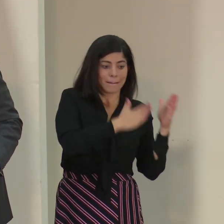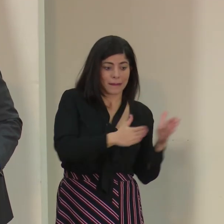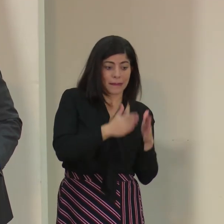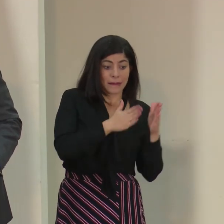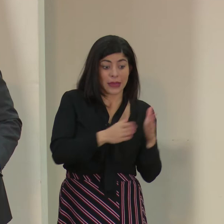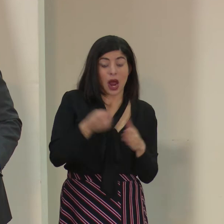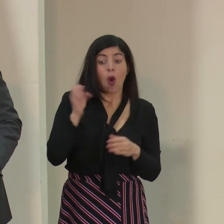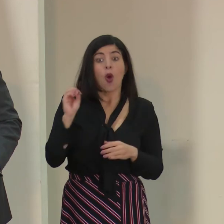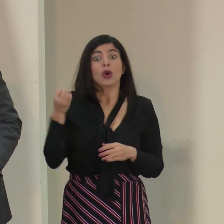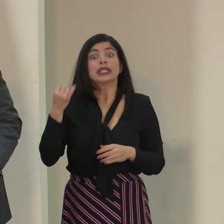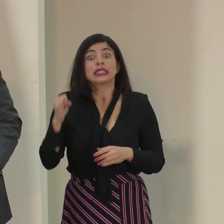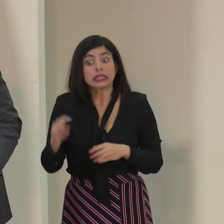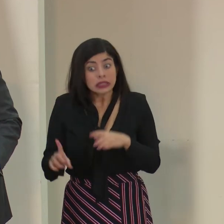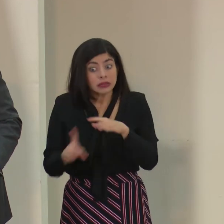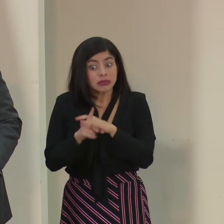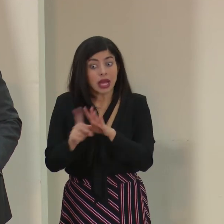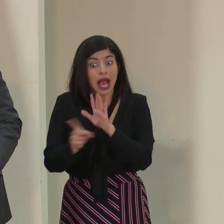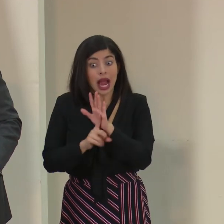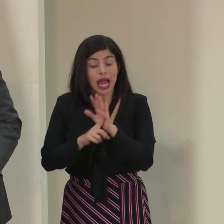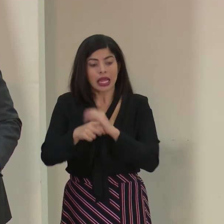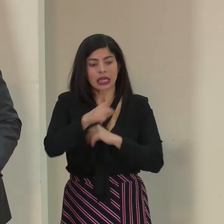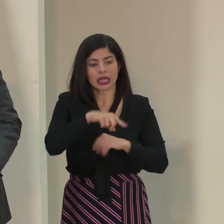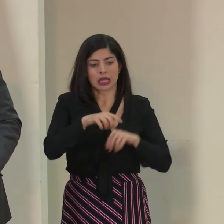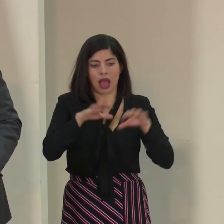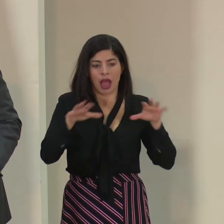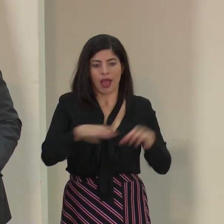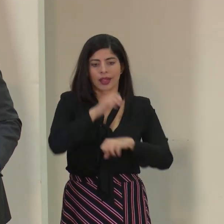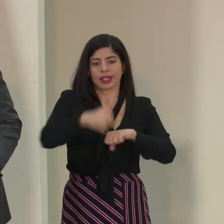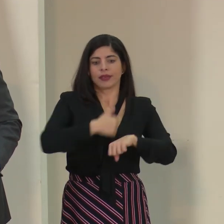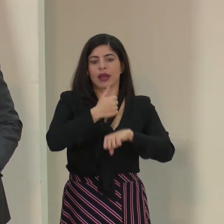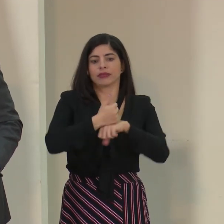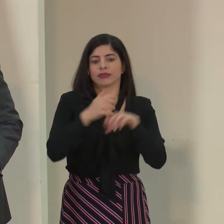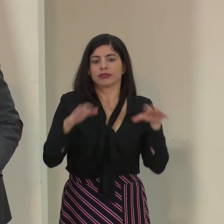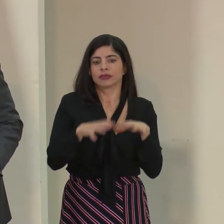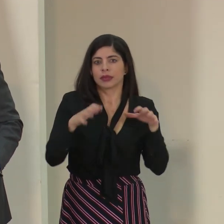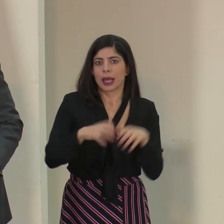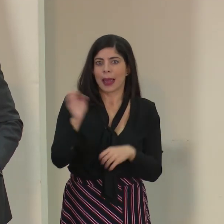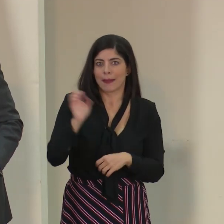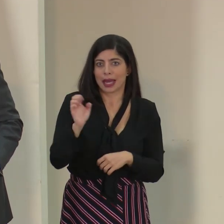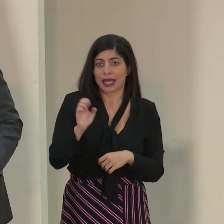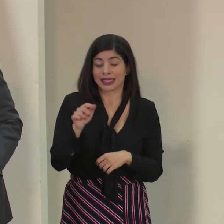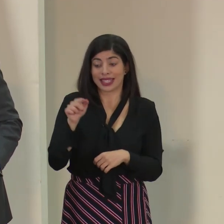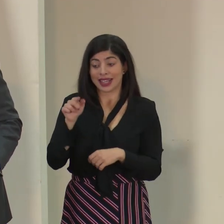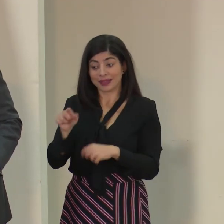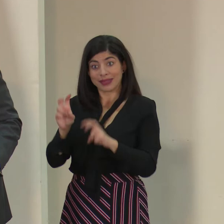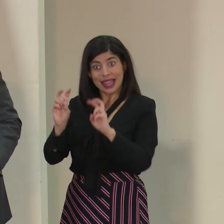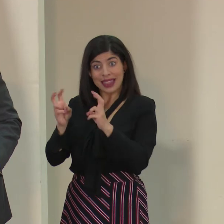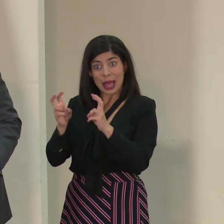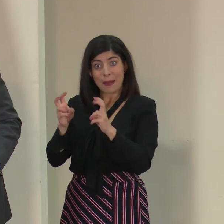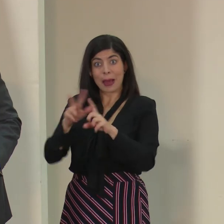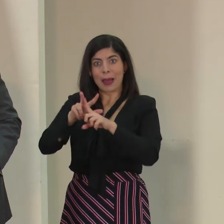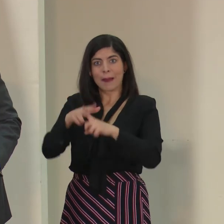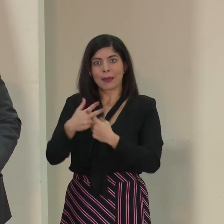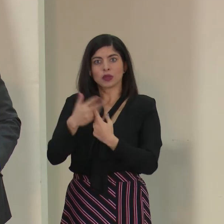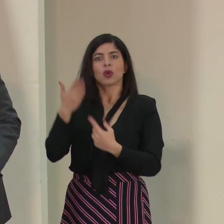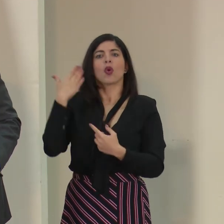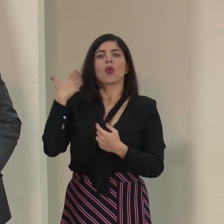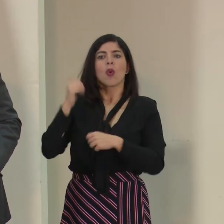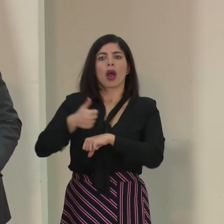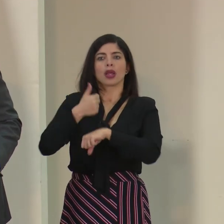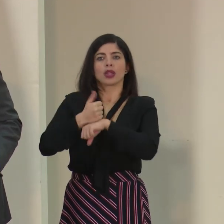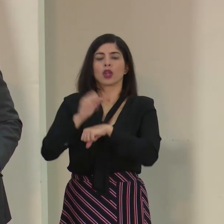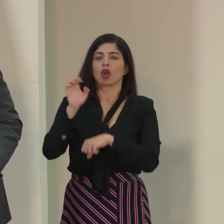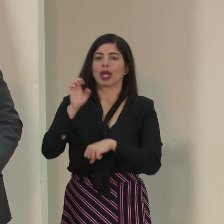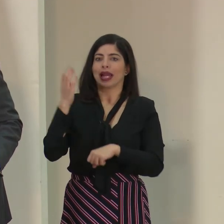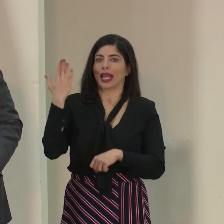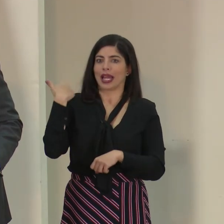llegásemos a una fase de alerta, activar su Centro de Operaciones de Emergencia. En este caso particular, desde el mes de enero se convocó